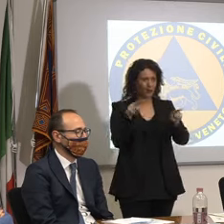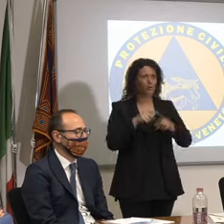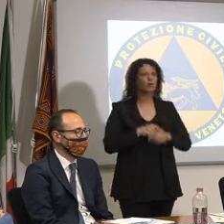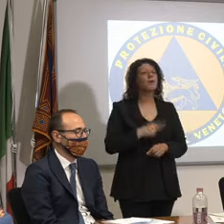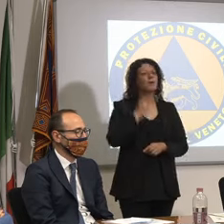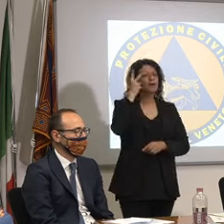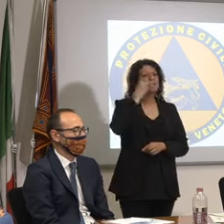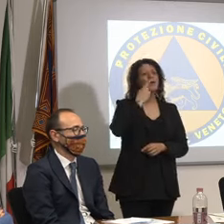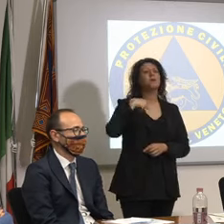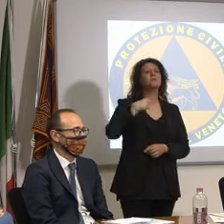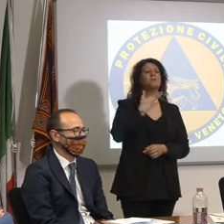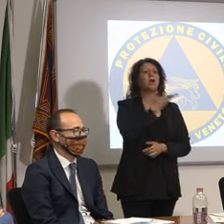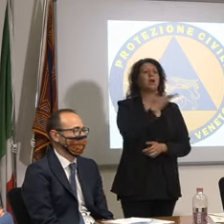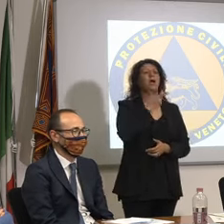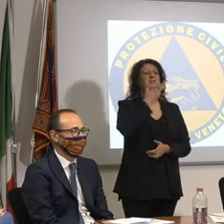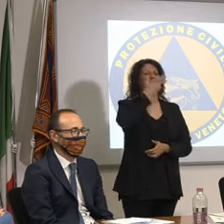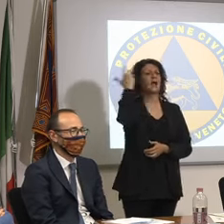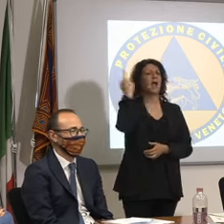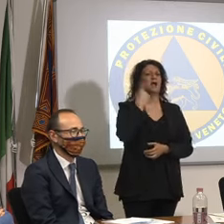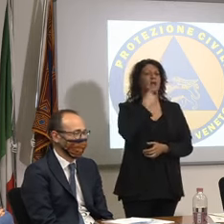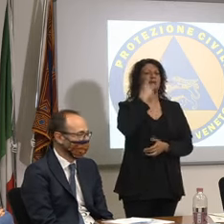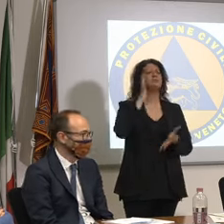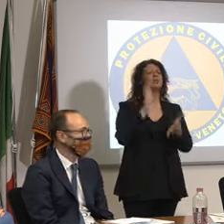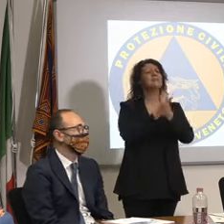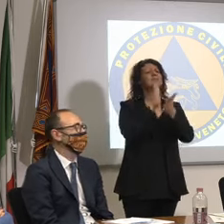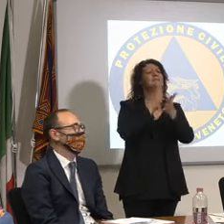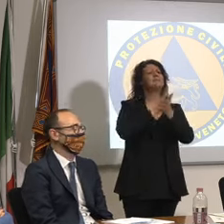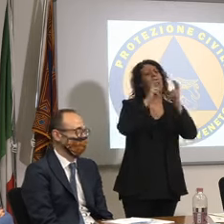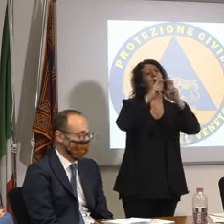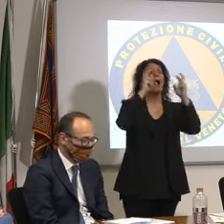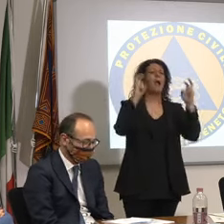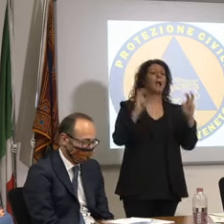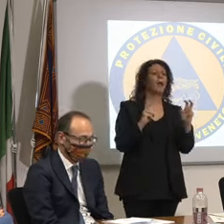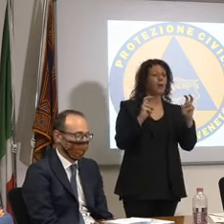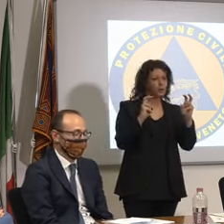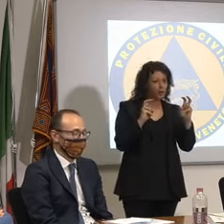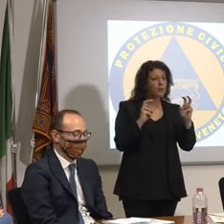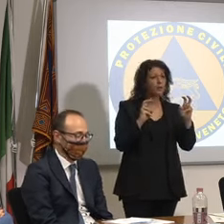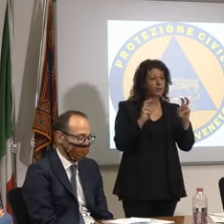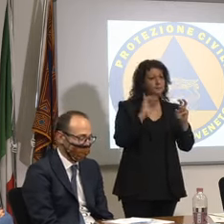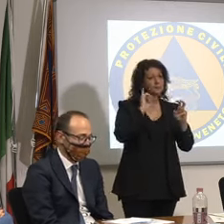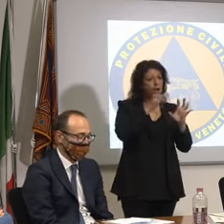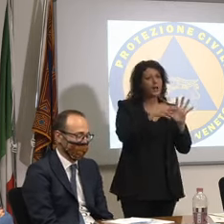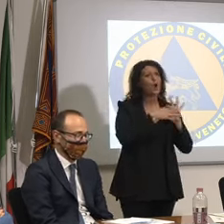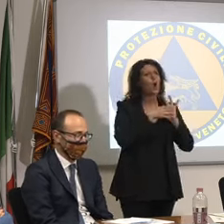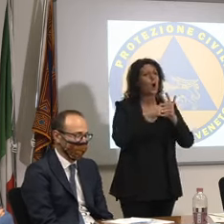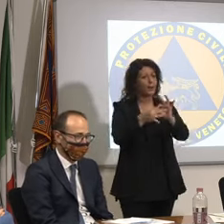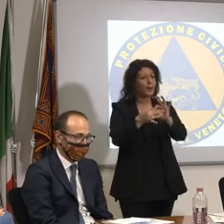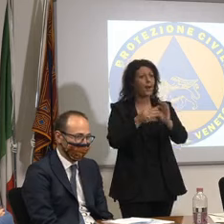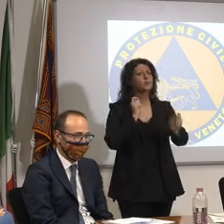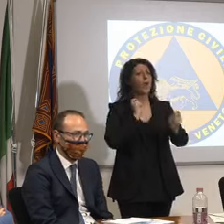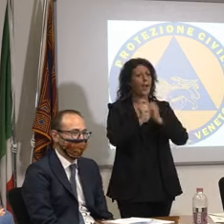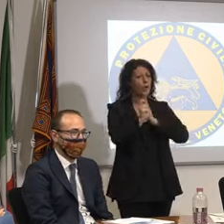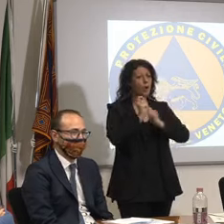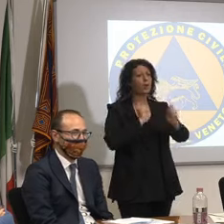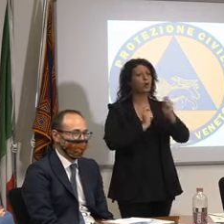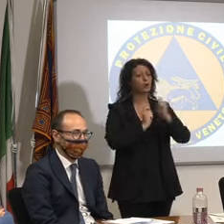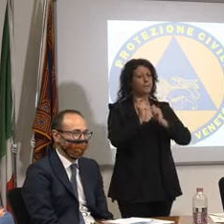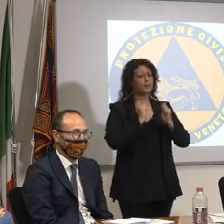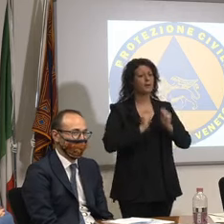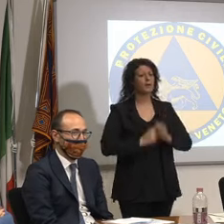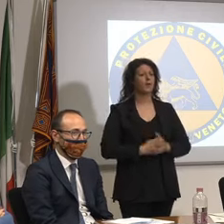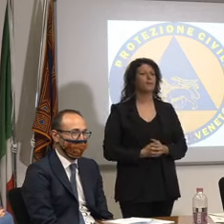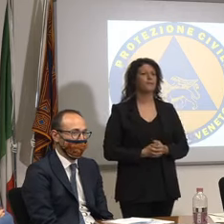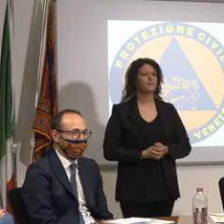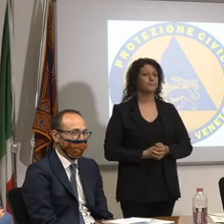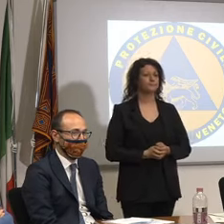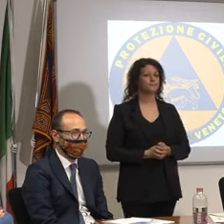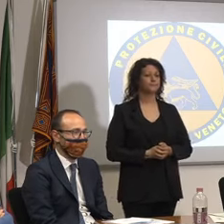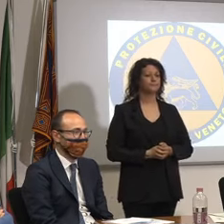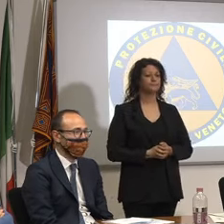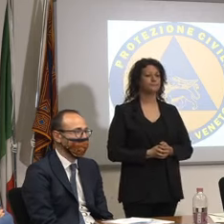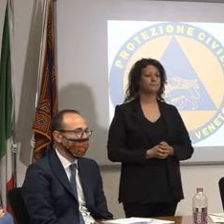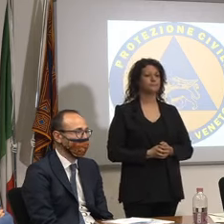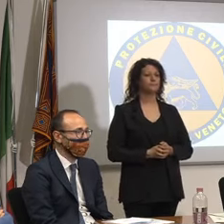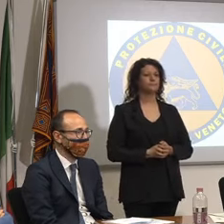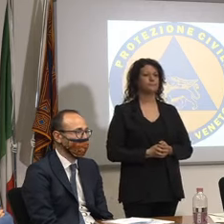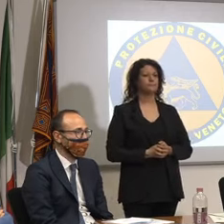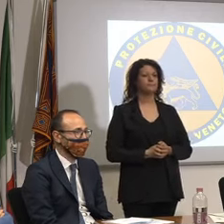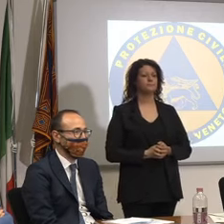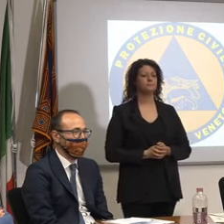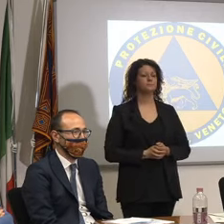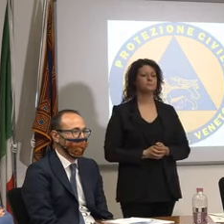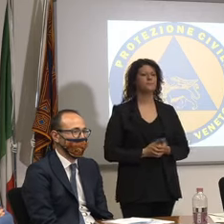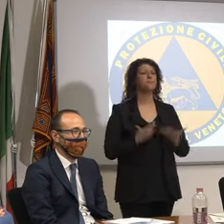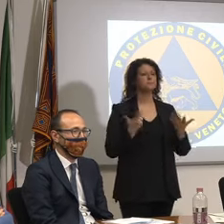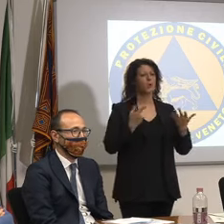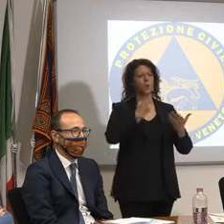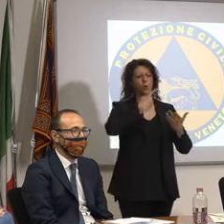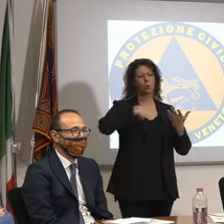parla del sagre perché economia anche del sagre oltre a essere un grande elemento di volontariato e dico che anche su questo stiamo